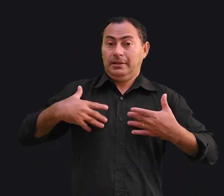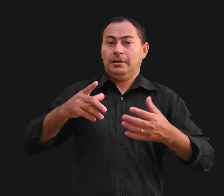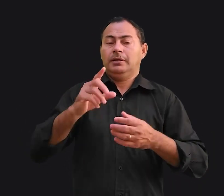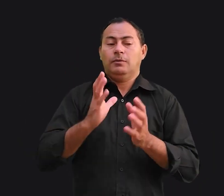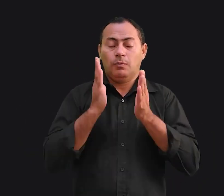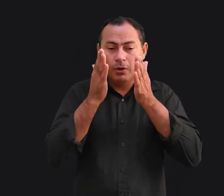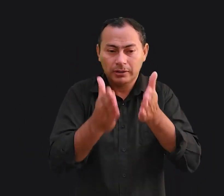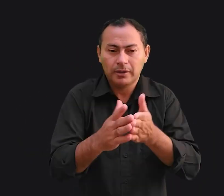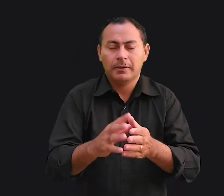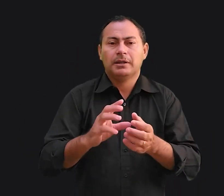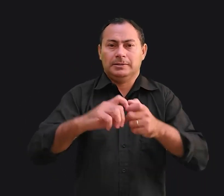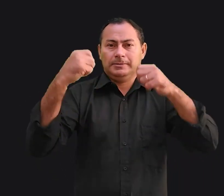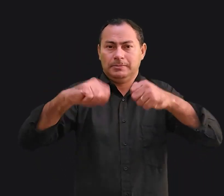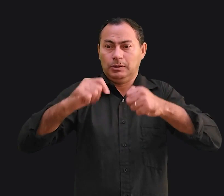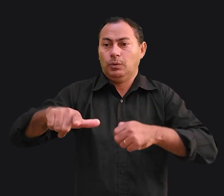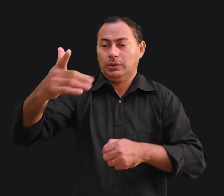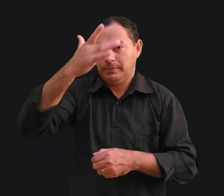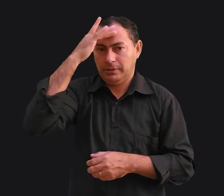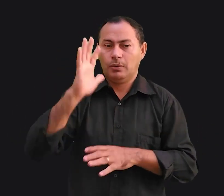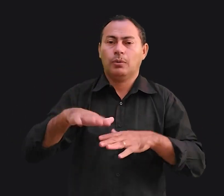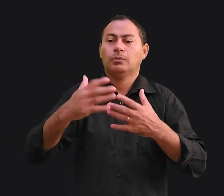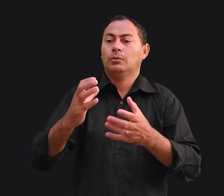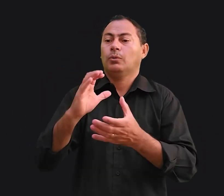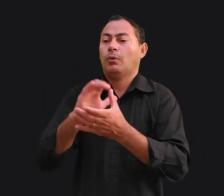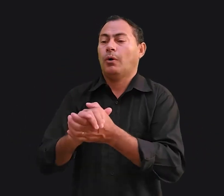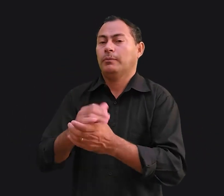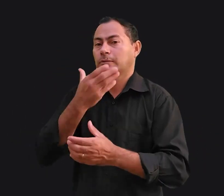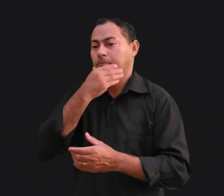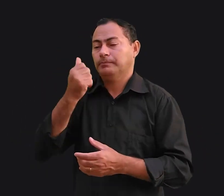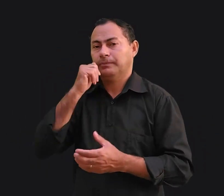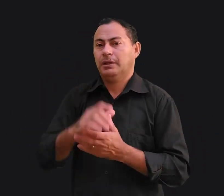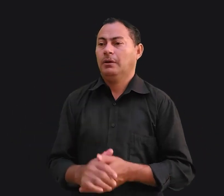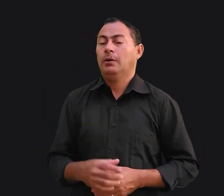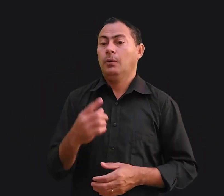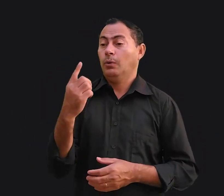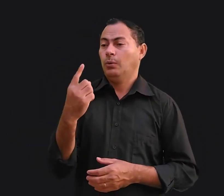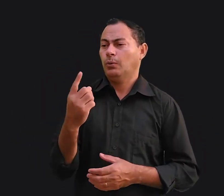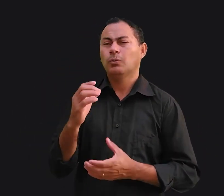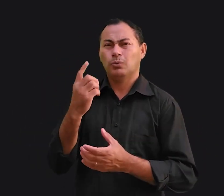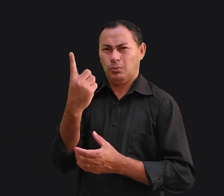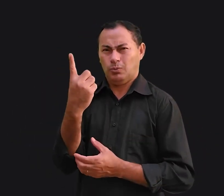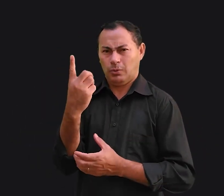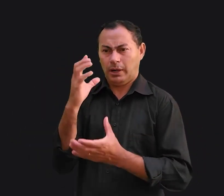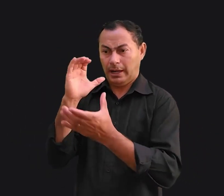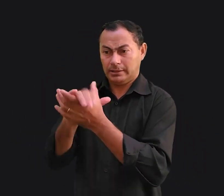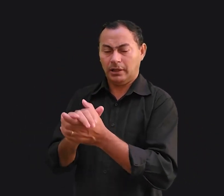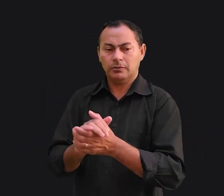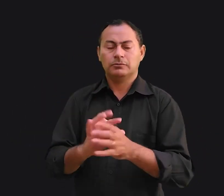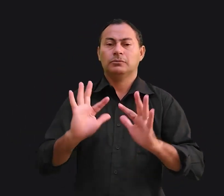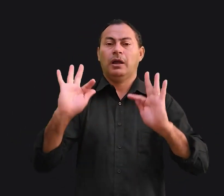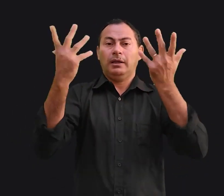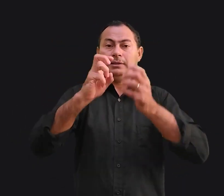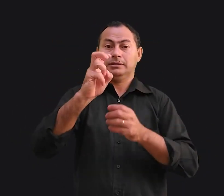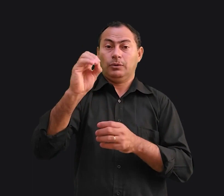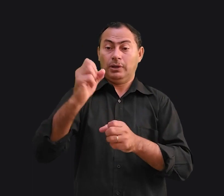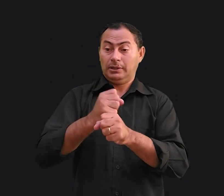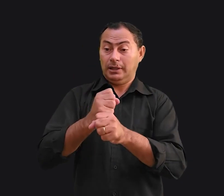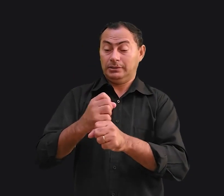ser voltado para a necessidade do outro, do cônjuge. Um dos casais em nosso grupo comemorou suas bodas de ouro. Durante a festa, alguém